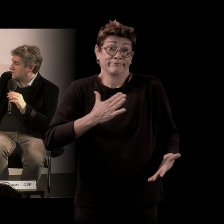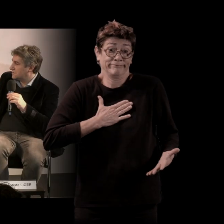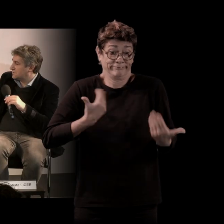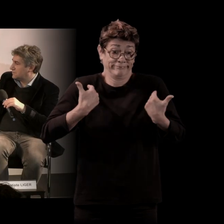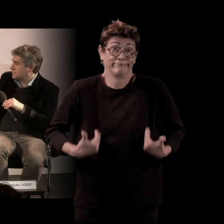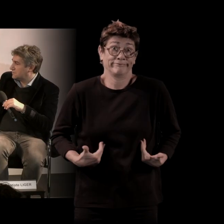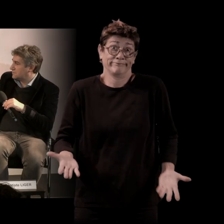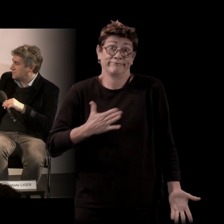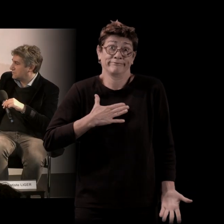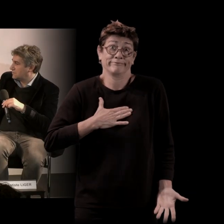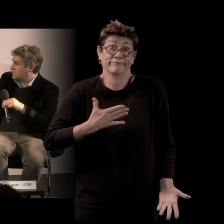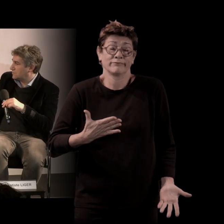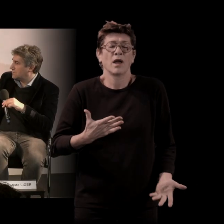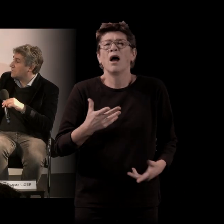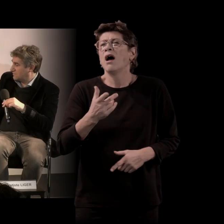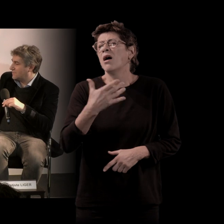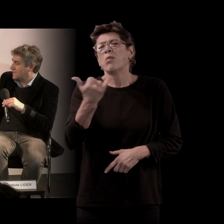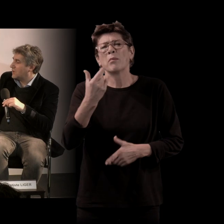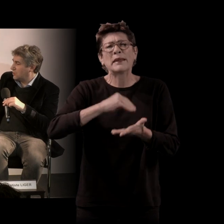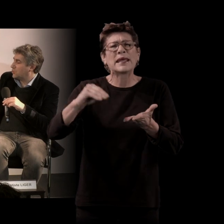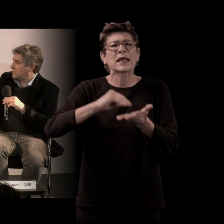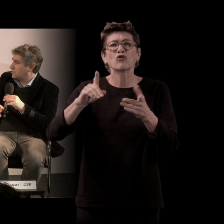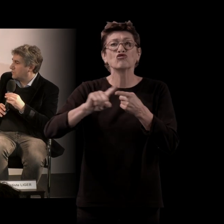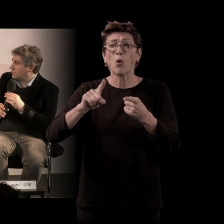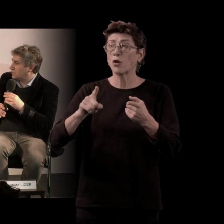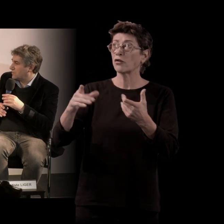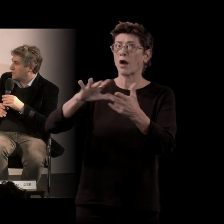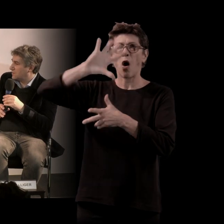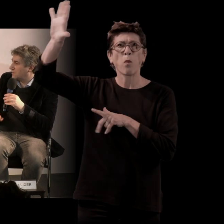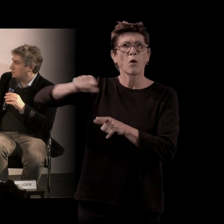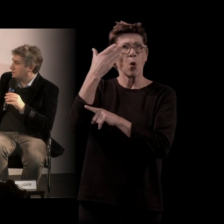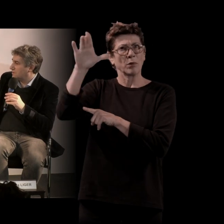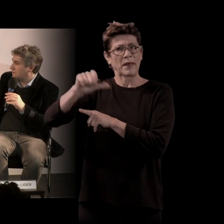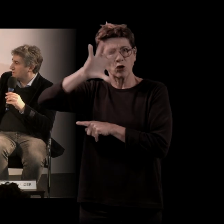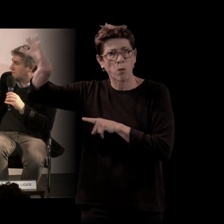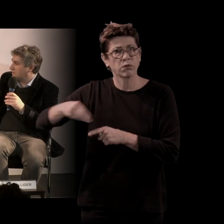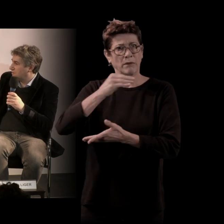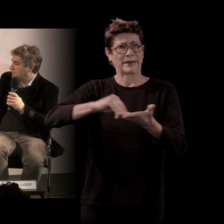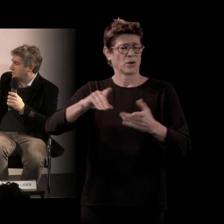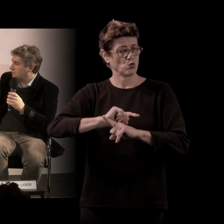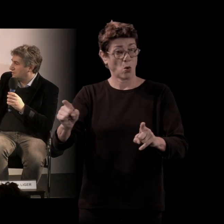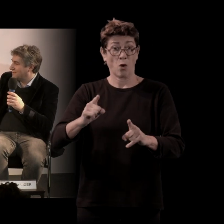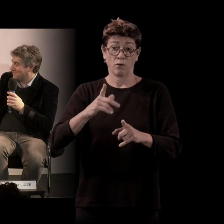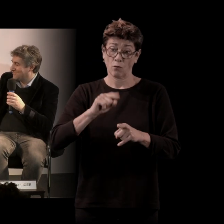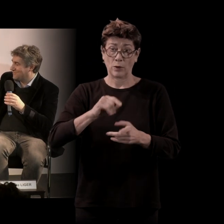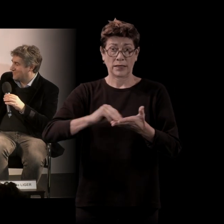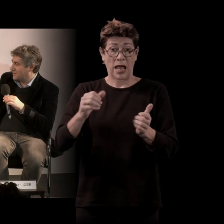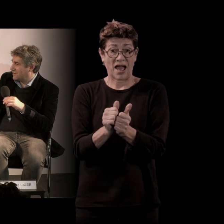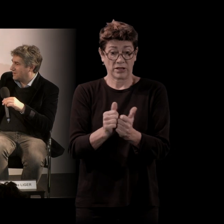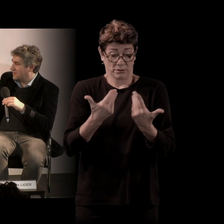des livres avec ce qu'on n'a pas. Il faut faire avec son métabolisme, ce dont on est capable. Et moi, ça m'a pris très longtemps